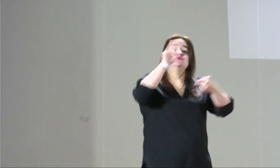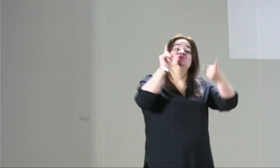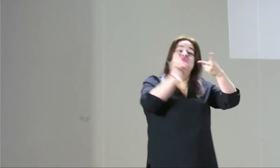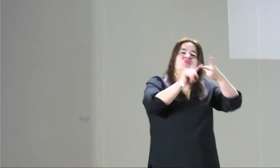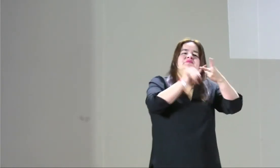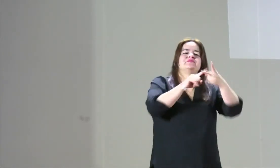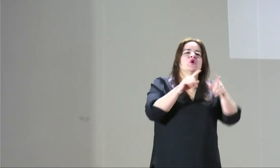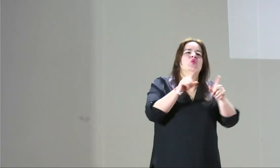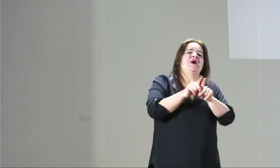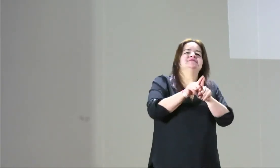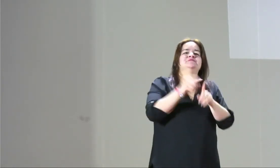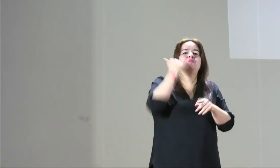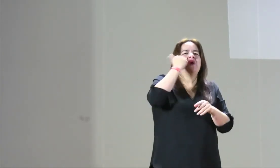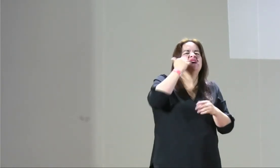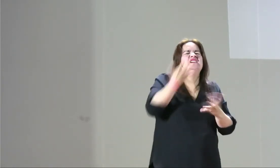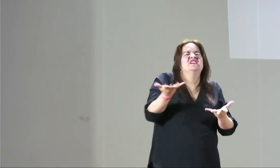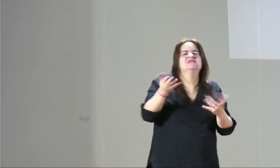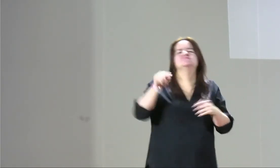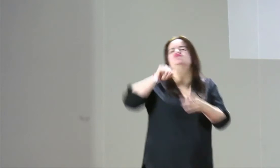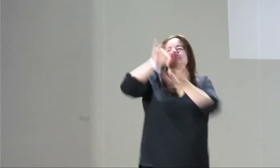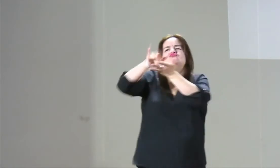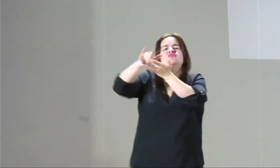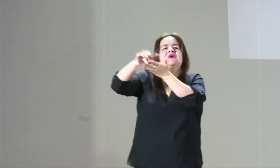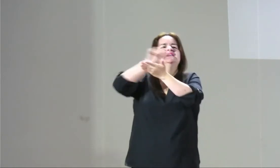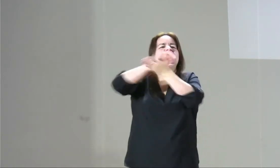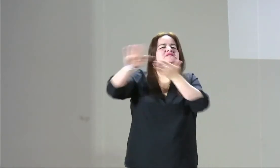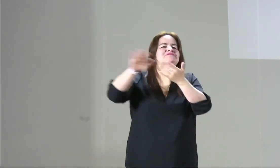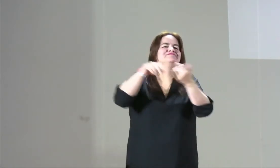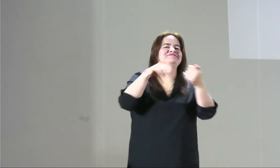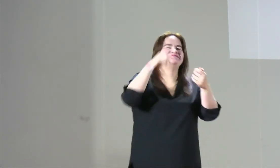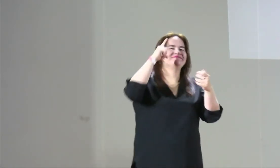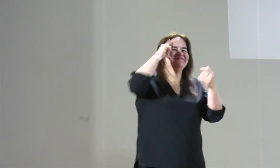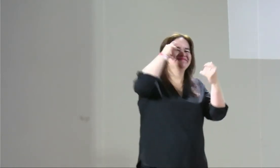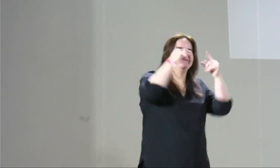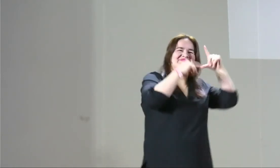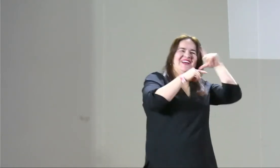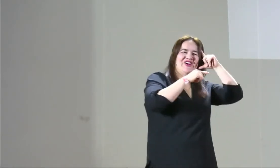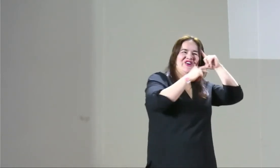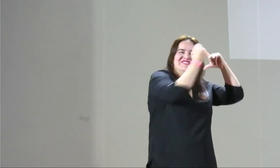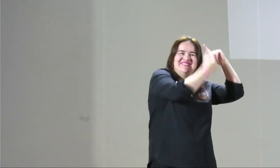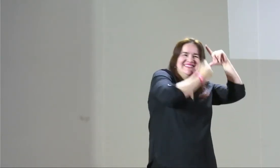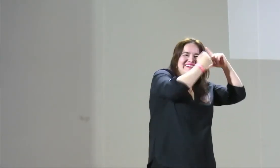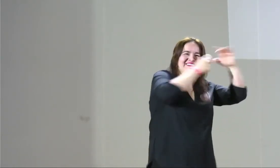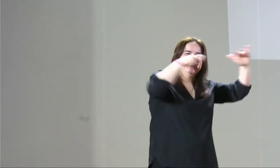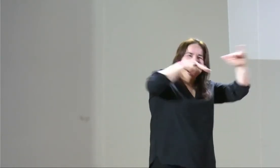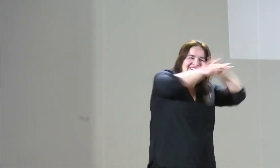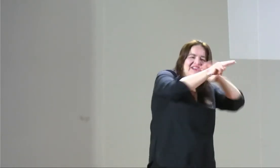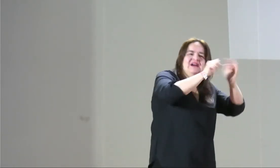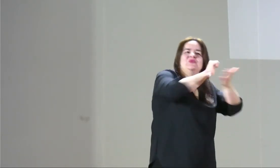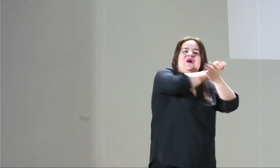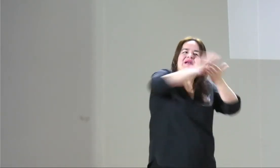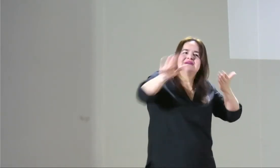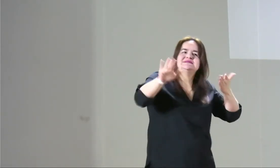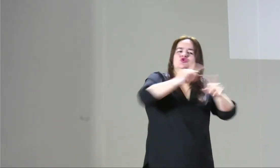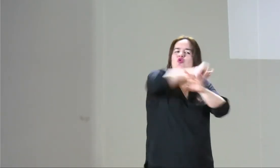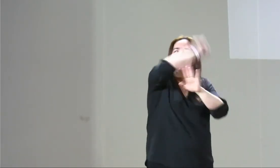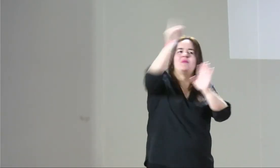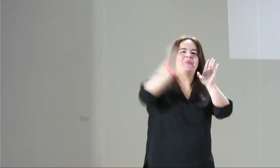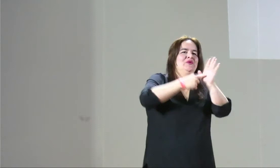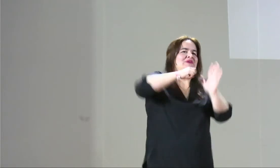tengo un derecho a la dignidad, porque llevo la vida, yo soy la mujer, la mujer es la que carga la vida. Entonces, por ejemplo,